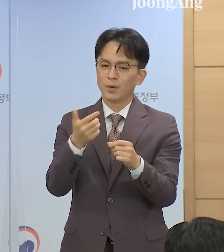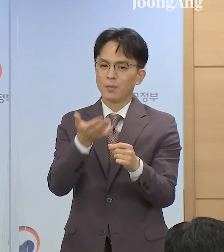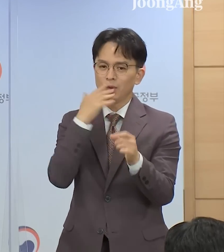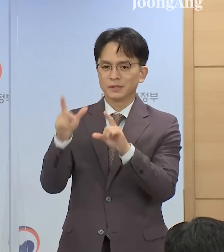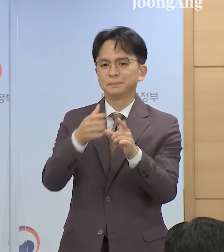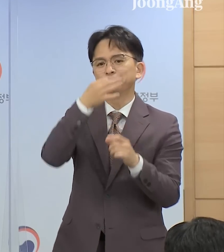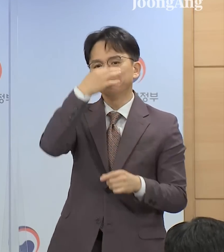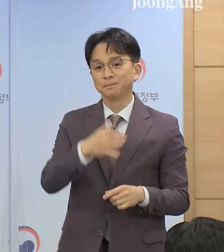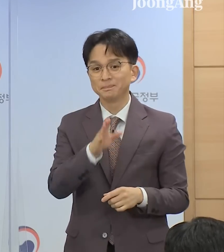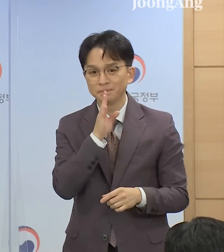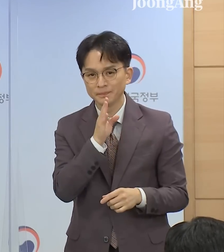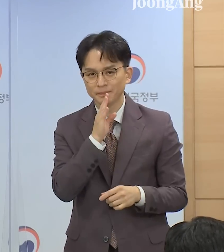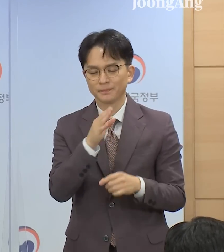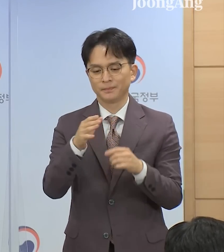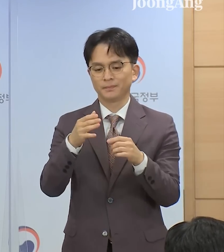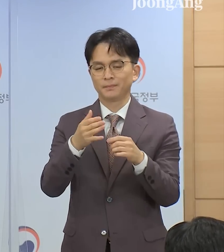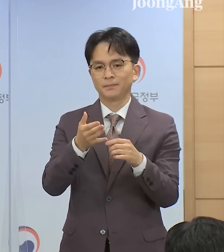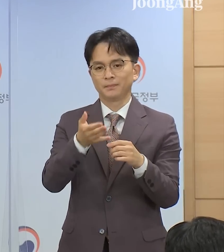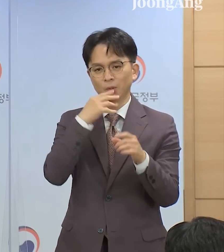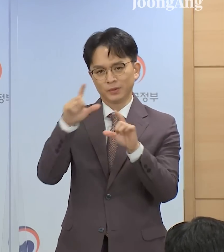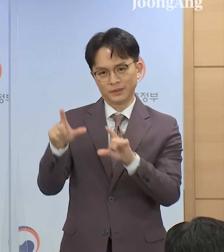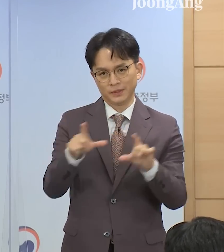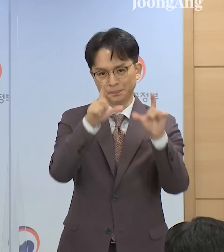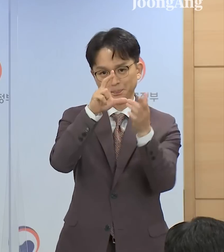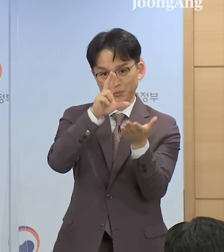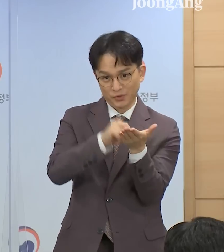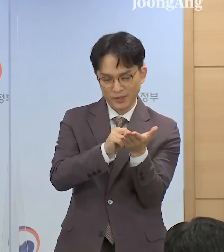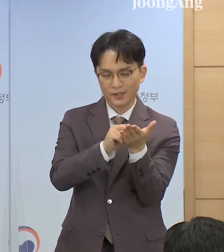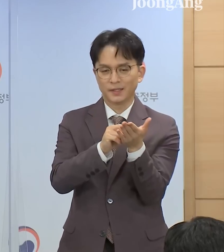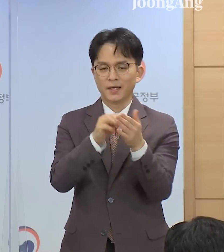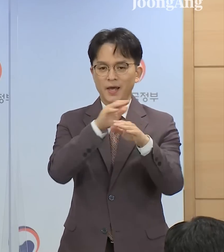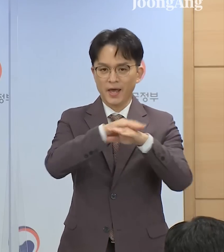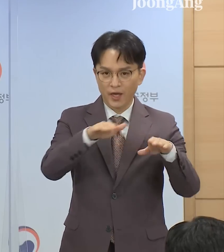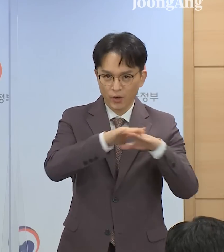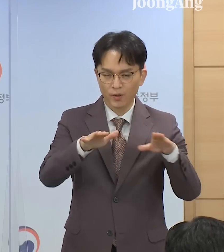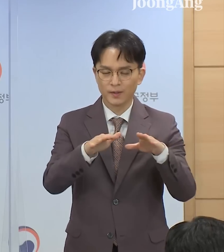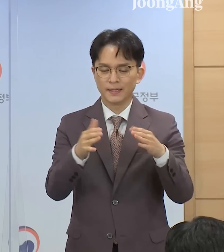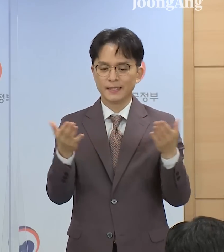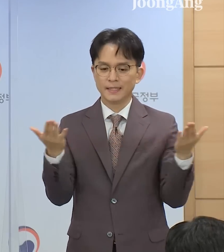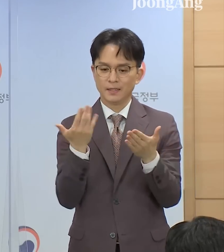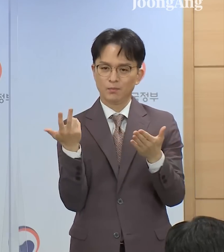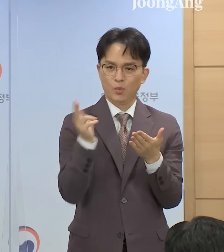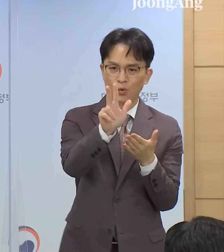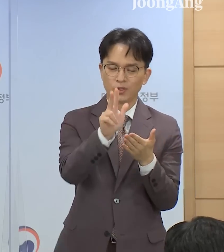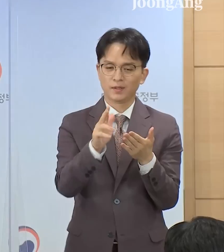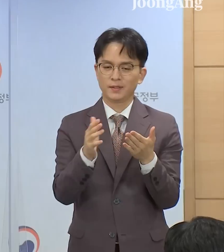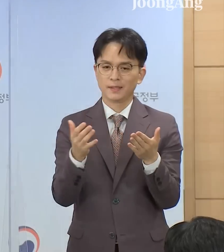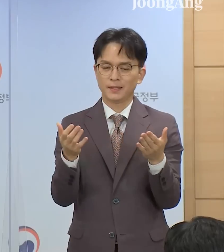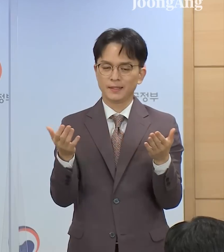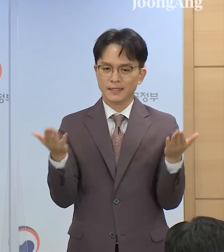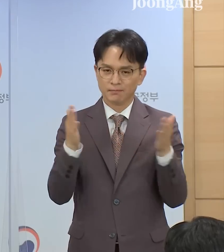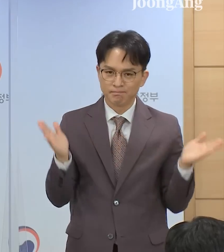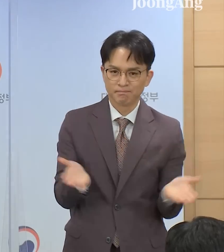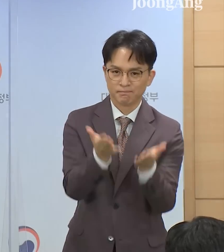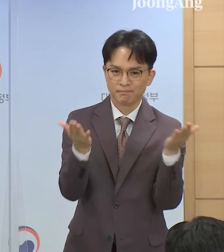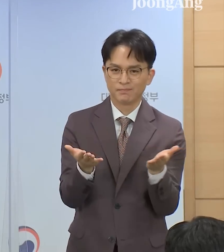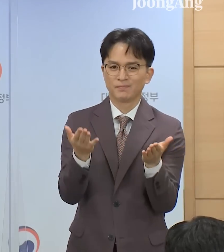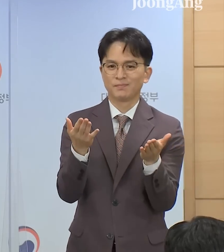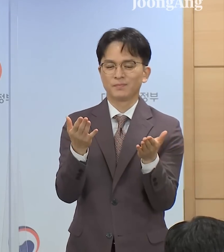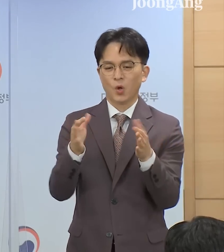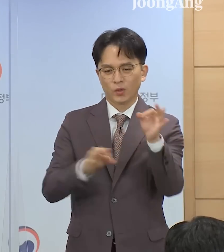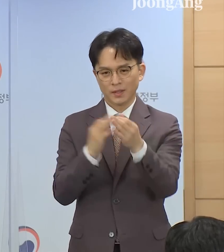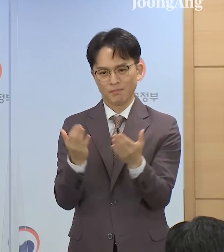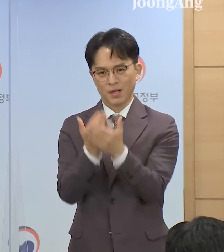민생경제의 저변의 역동성과 활력을 제고하기 위해서 사면 대상자를